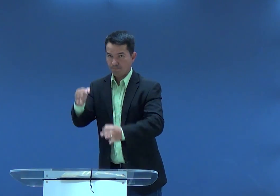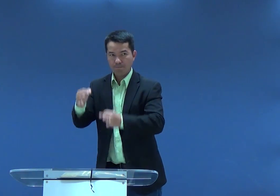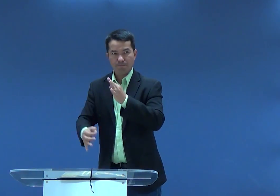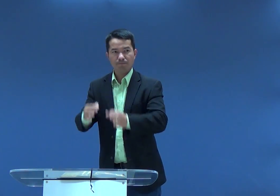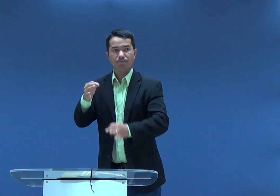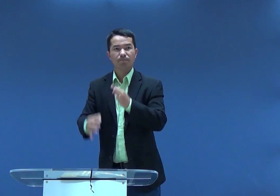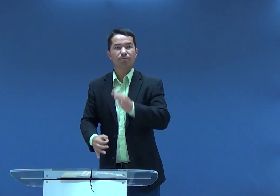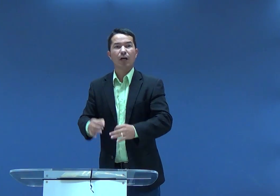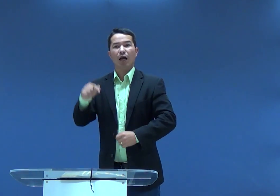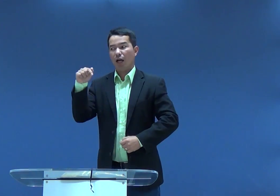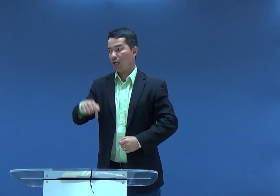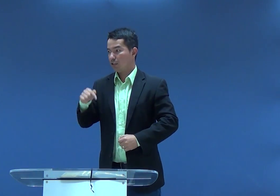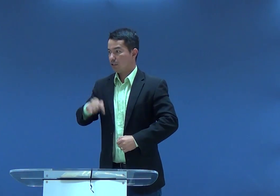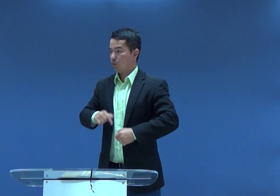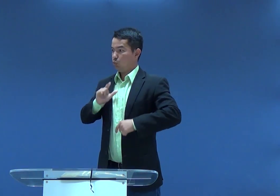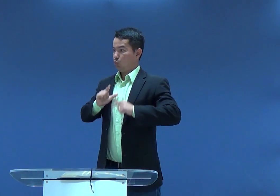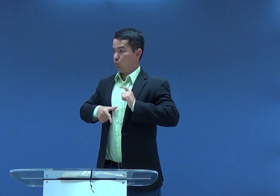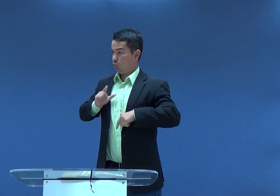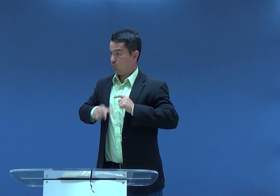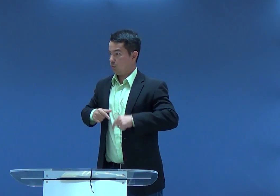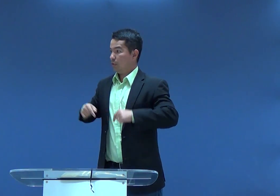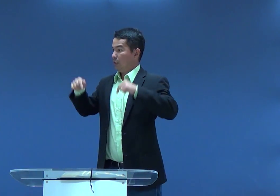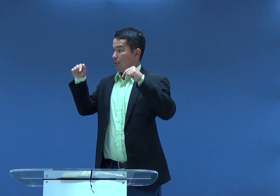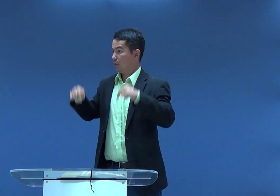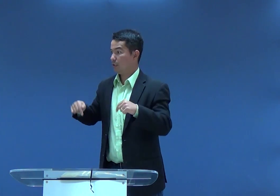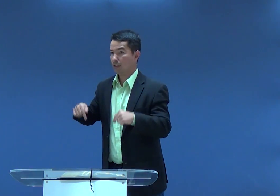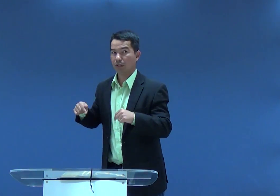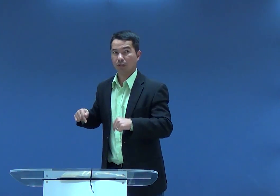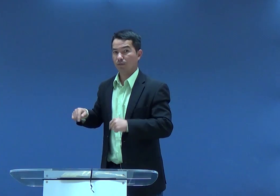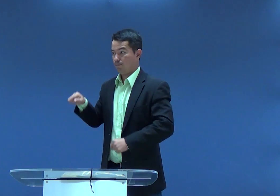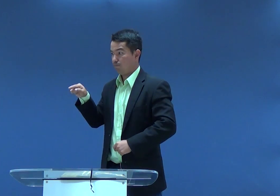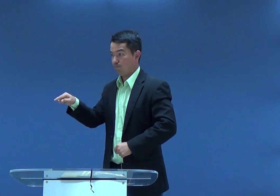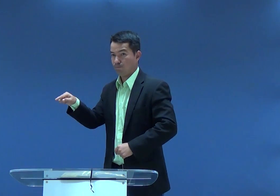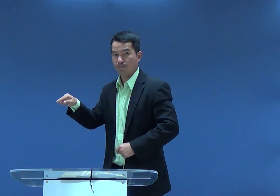juiz aqui nessa terra. Aqui para o povo de Israel.